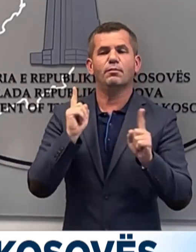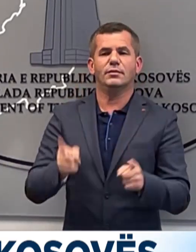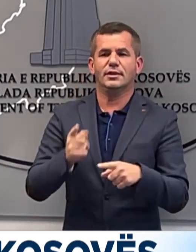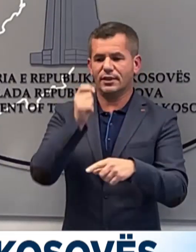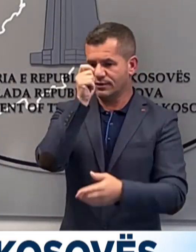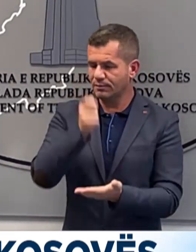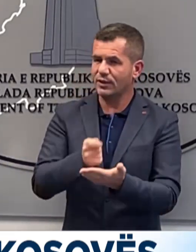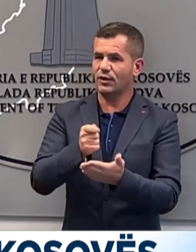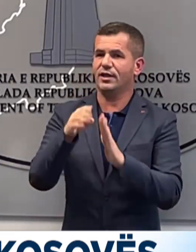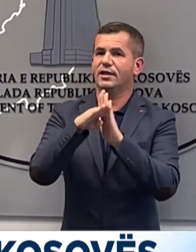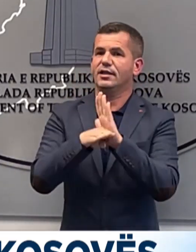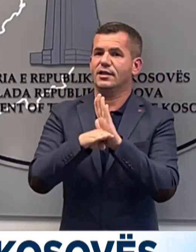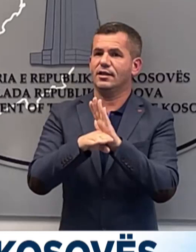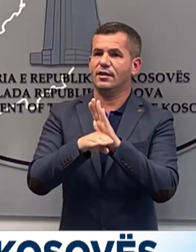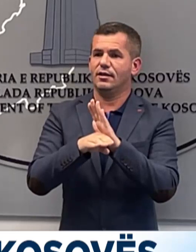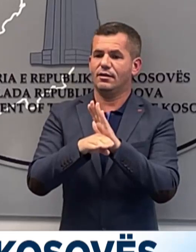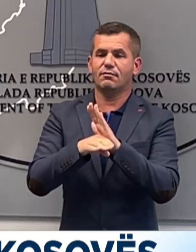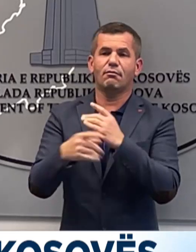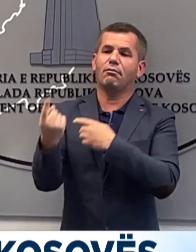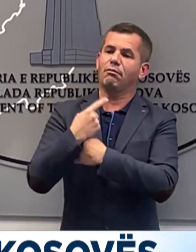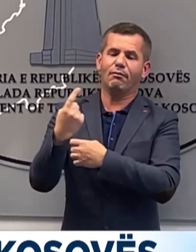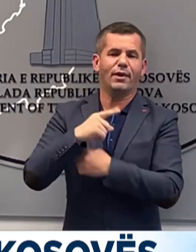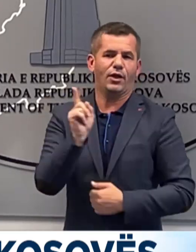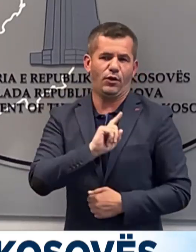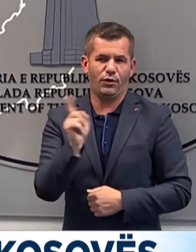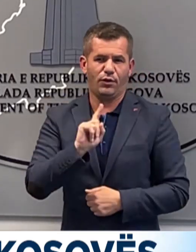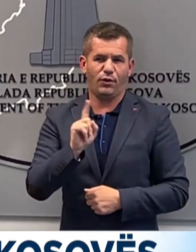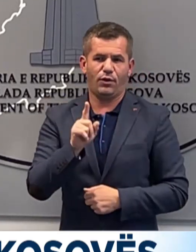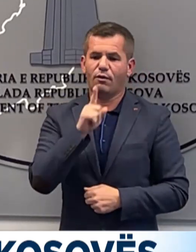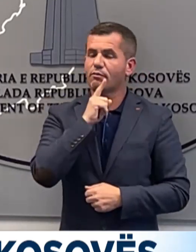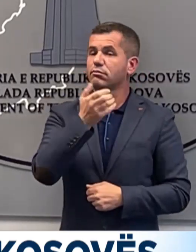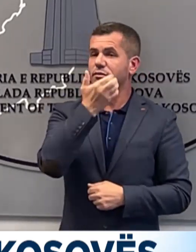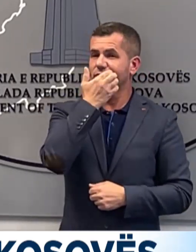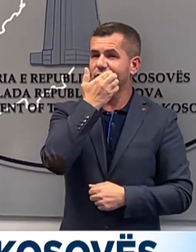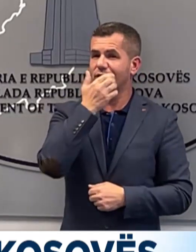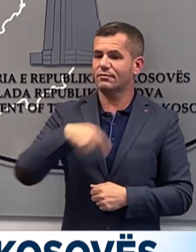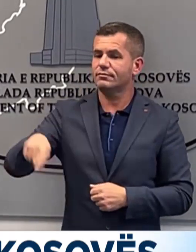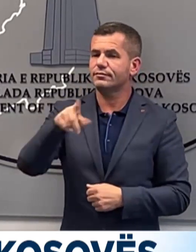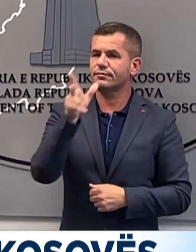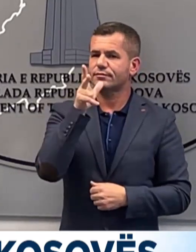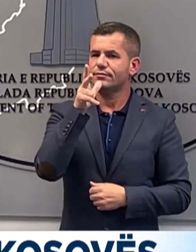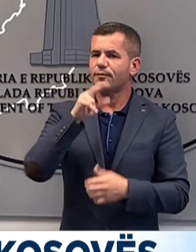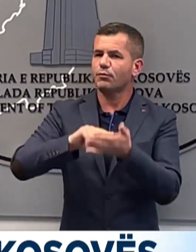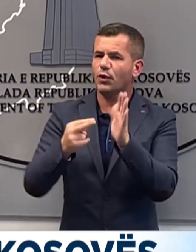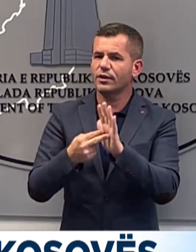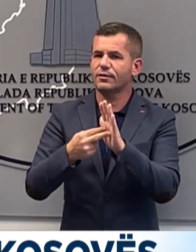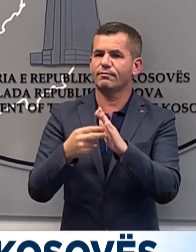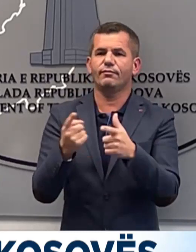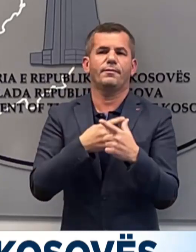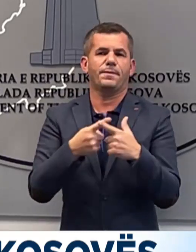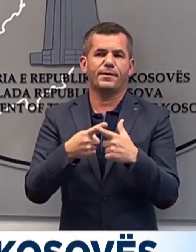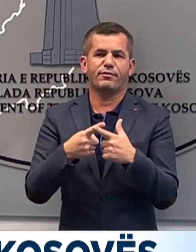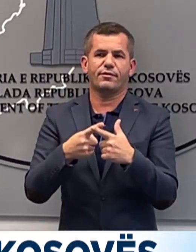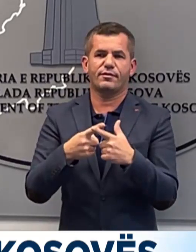ligjet dhe të mos drigjohen apo manipulohen nga ta të cilet në bjetojnë politikisht apo